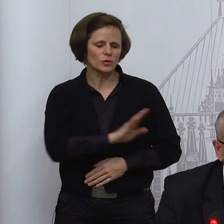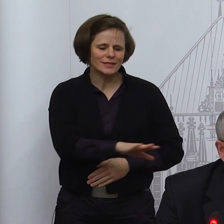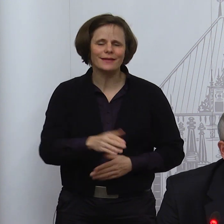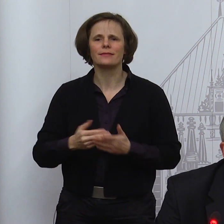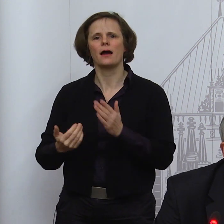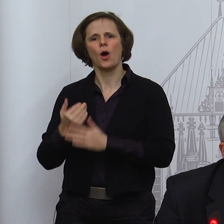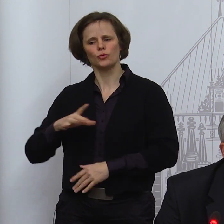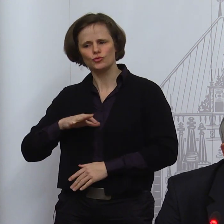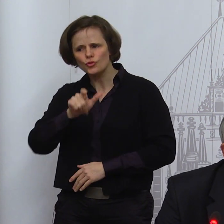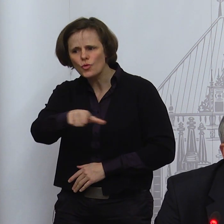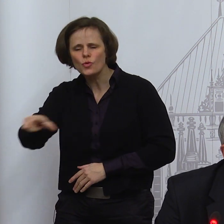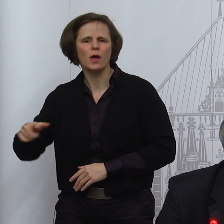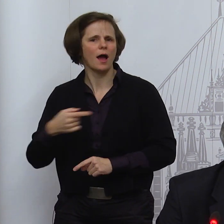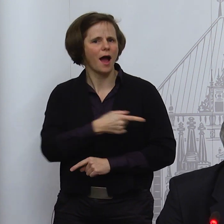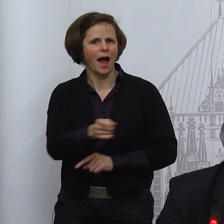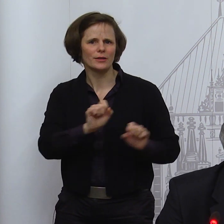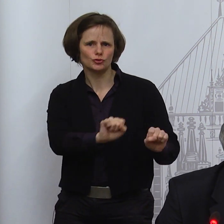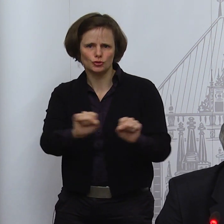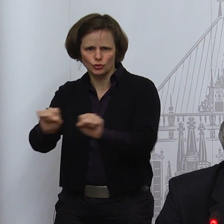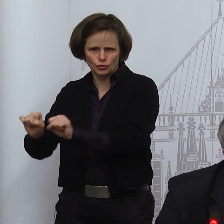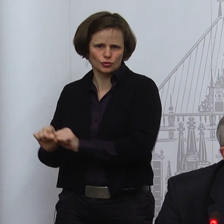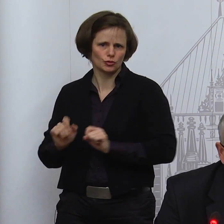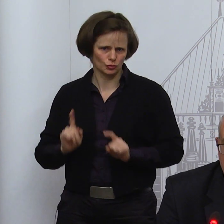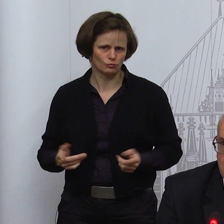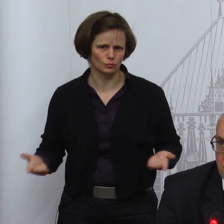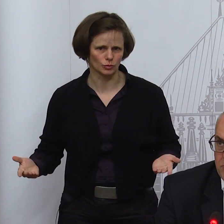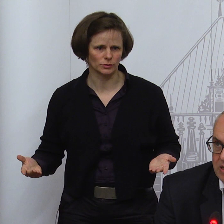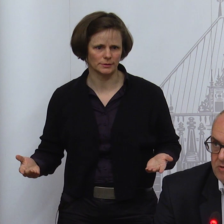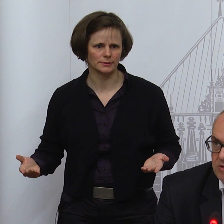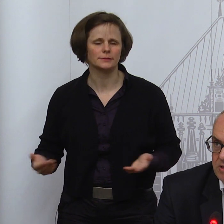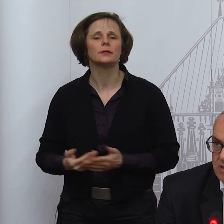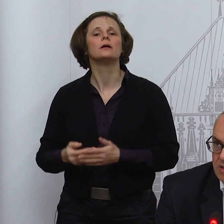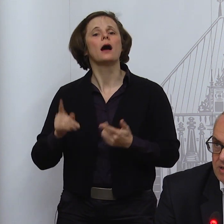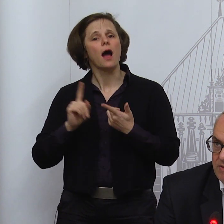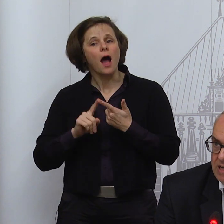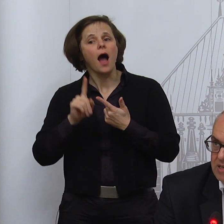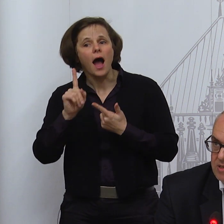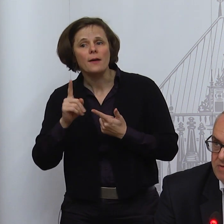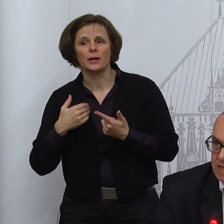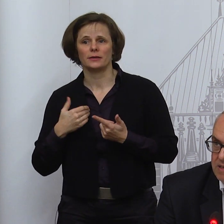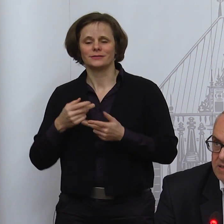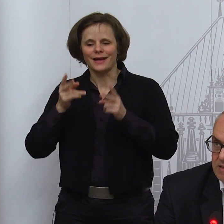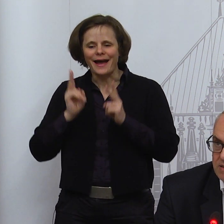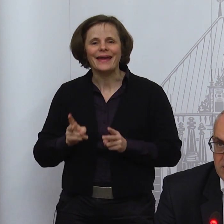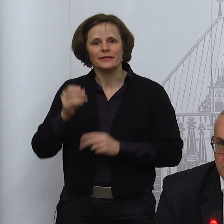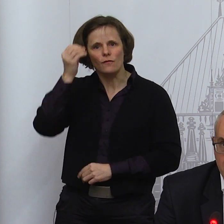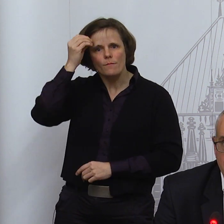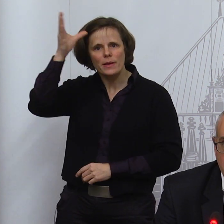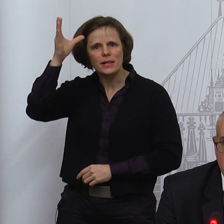Das ist das Erste. Zweitens, es muss allerdings auch das Recht auf Bildung gewährleistet werden.